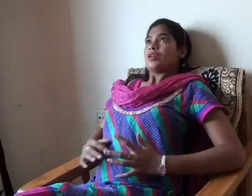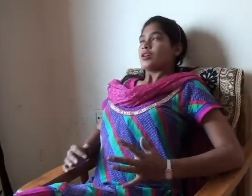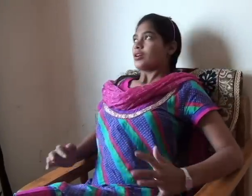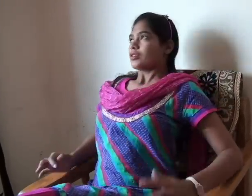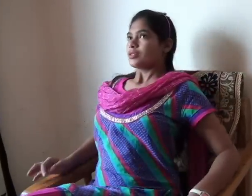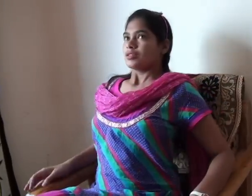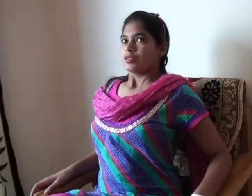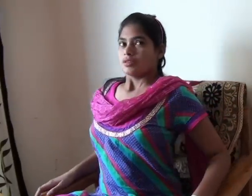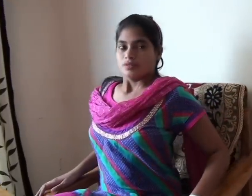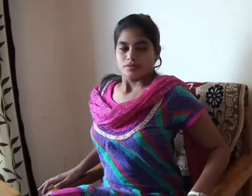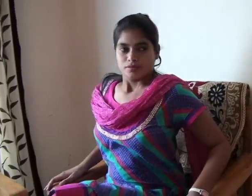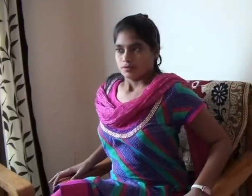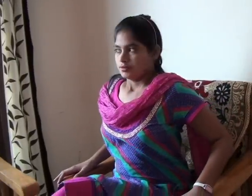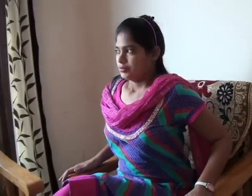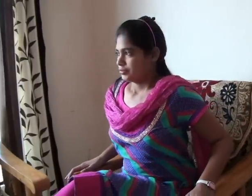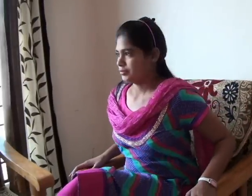हॉस्पिटिल के खर्चे से बच जाएंगे